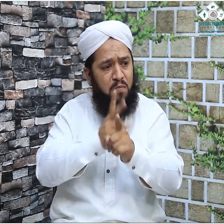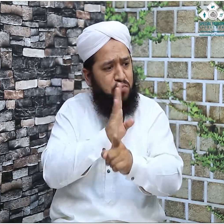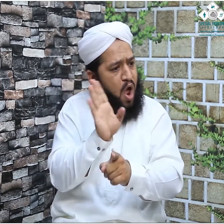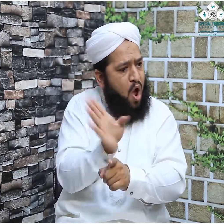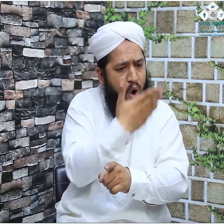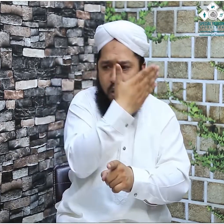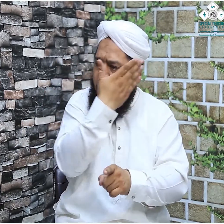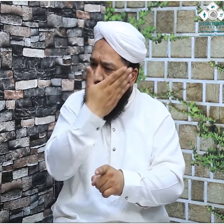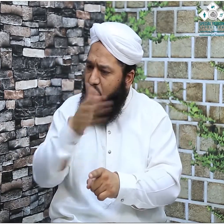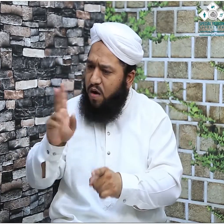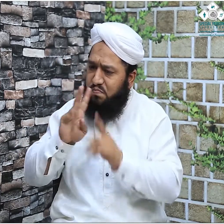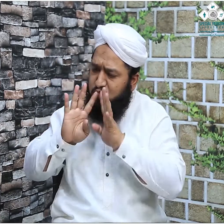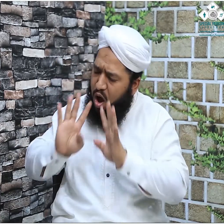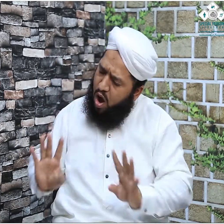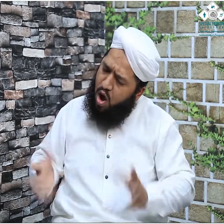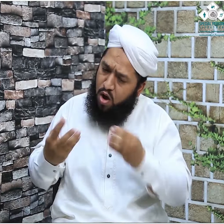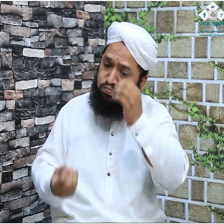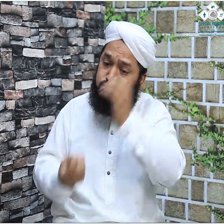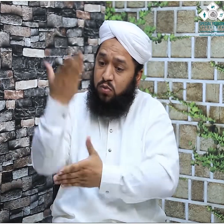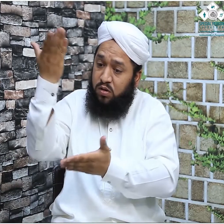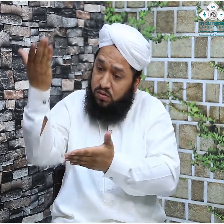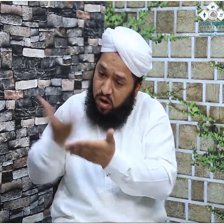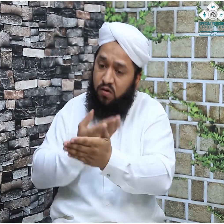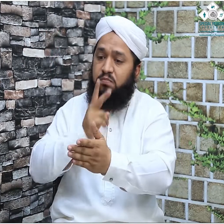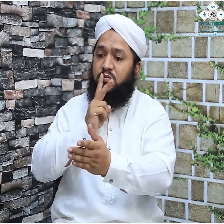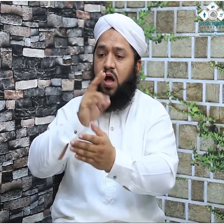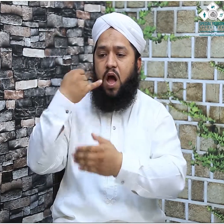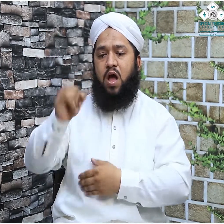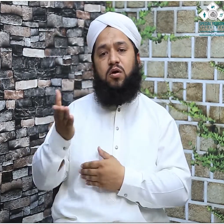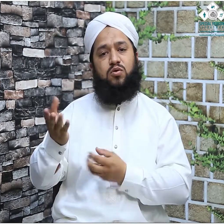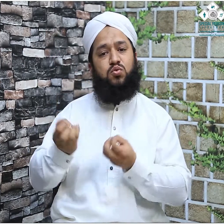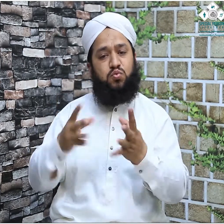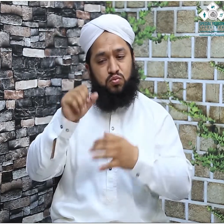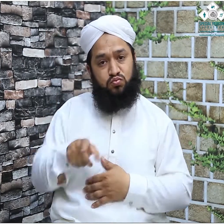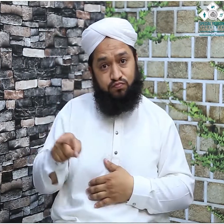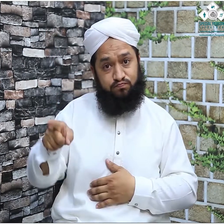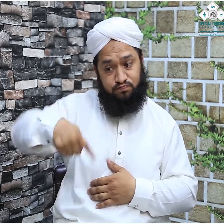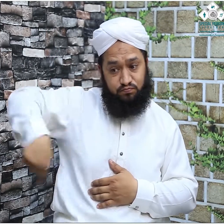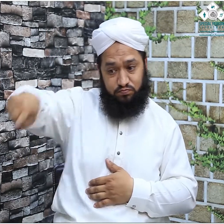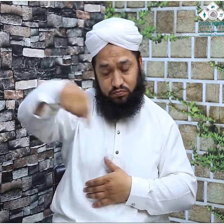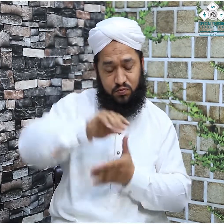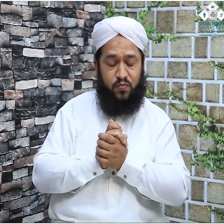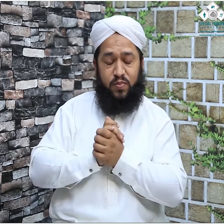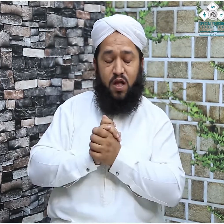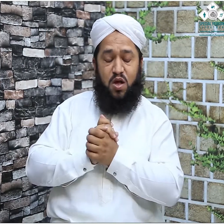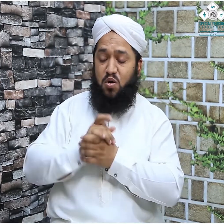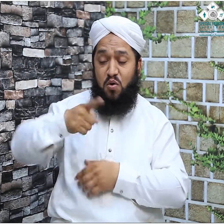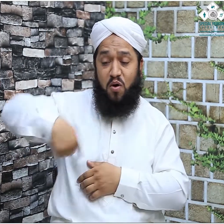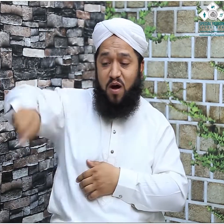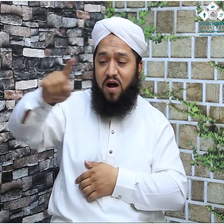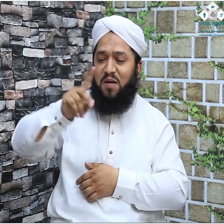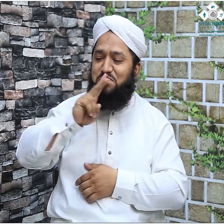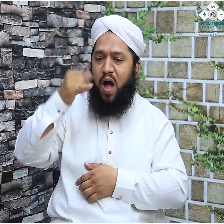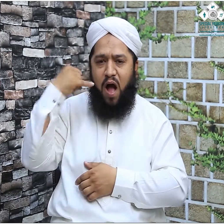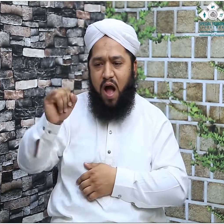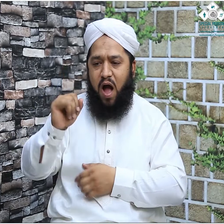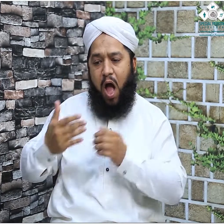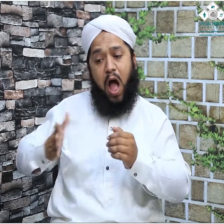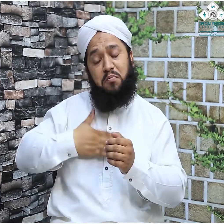کا نتیجہ وہی ہوا کہ جو ہونا چاہیے اب ہوا کیا کہ ہر قسم کی برائیوں گناہوں میں وہ قوم مبتلا ہو گئی اور ان کی